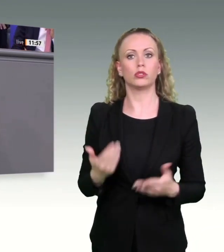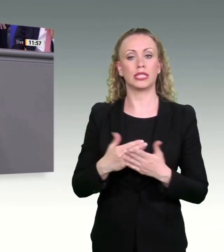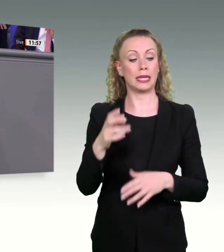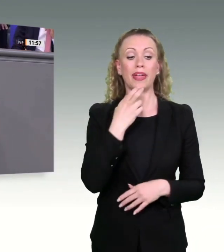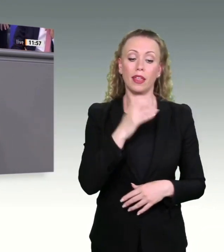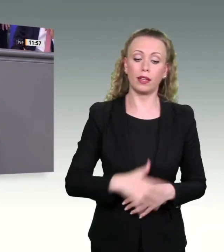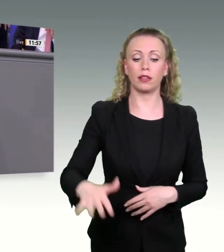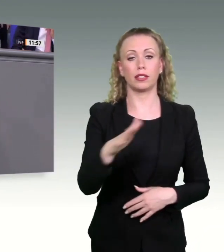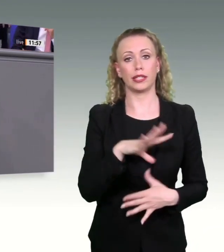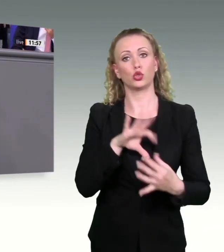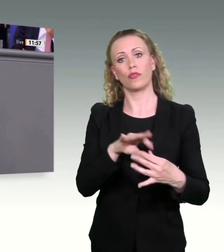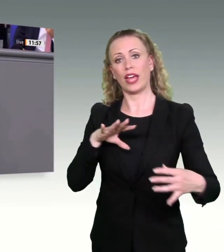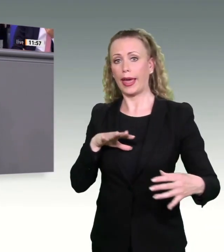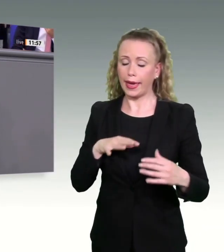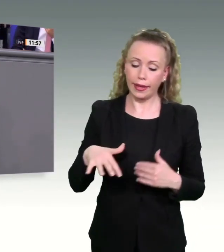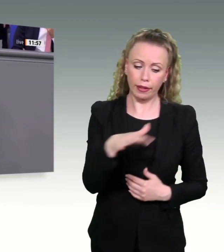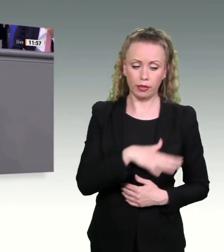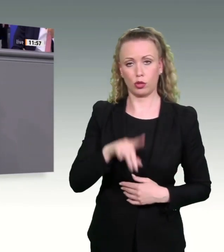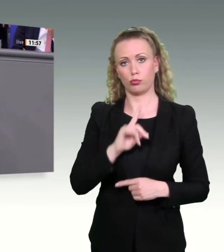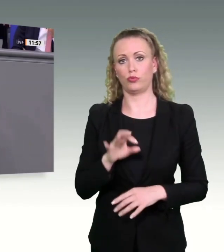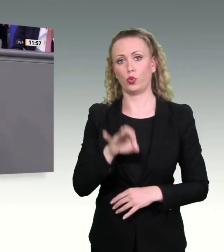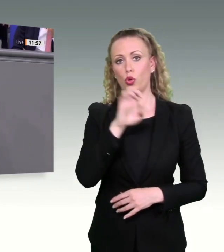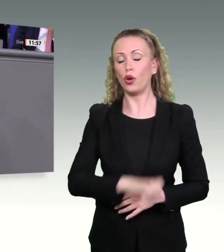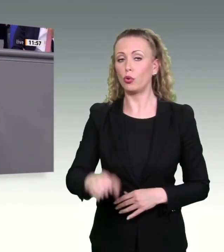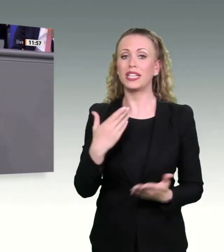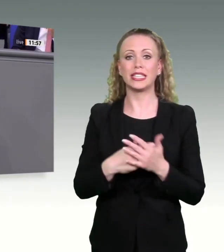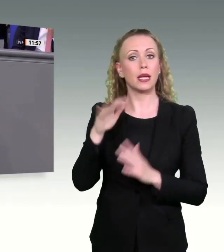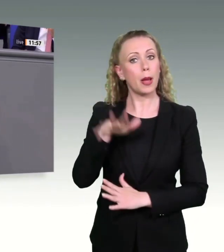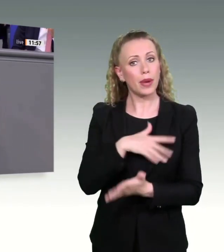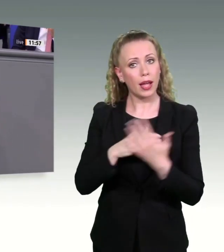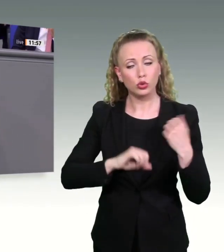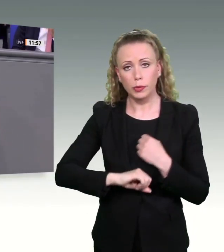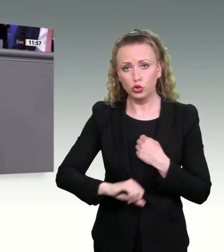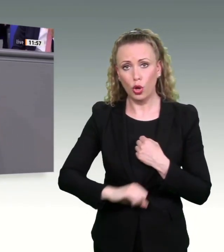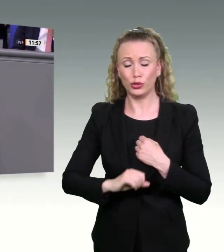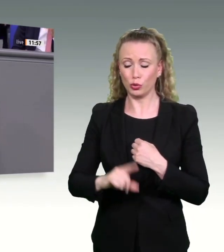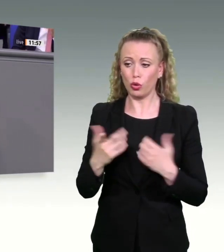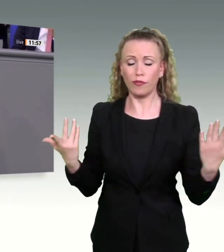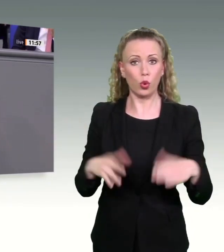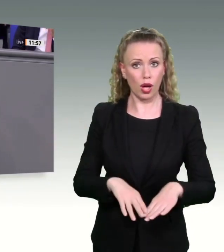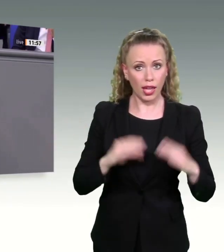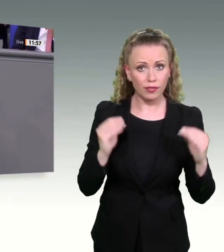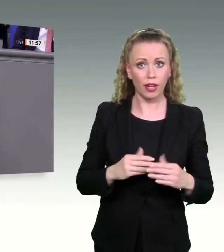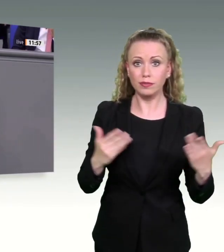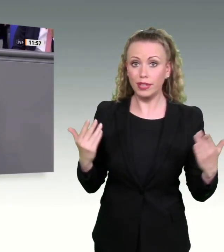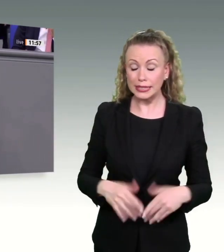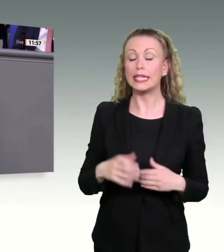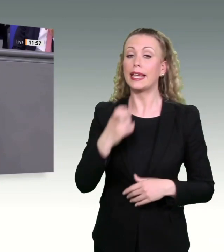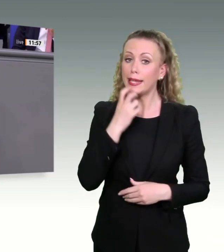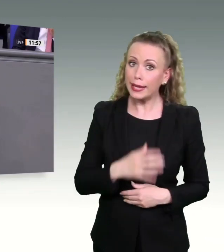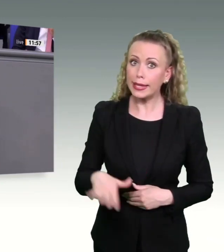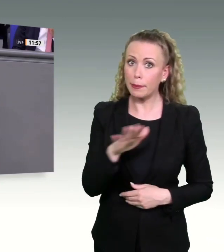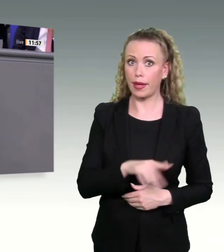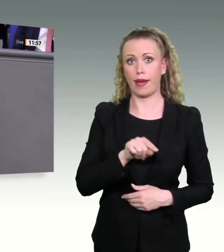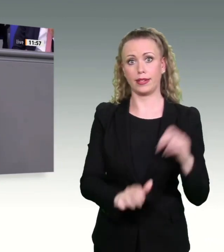Und genau deswegen ist es doch klar, dass wir im Bereich Planungsbeschleunigung da anfangen, wo der Schuhgrad am meisten drückt, dass wir im Energiebereich anfangen,